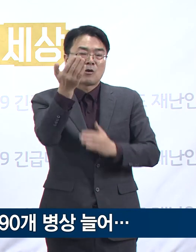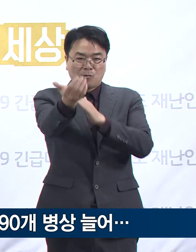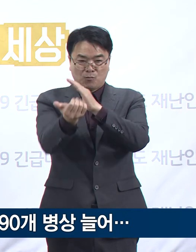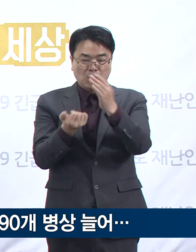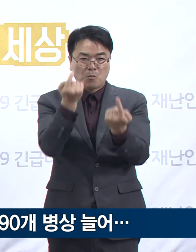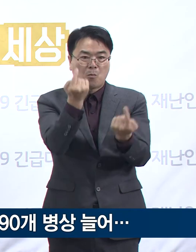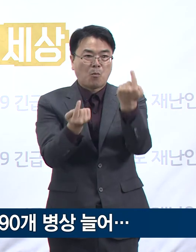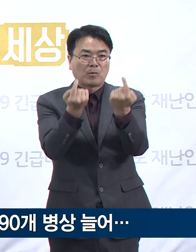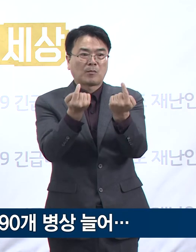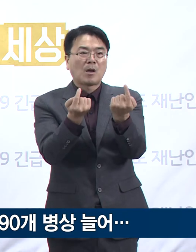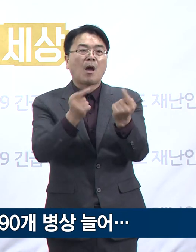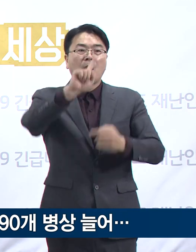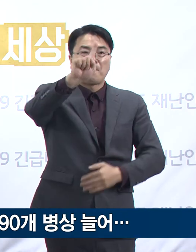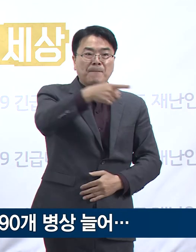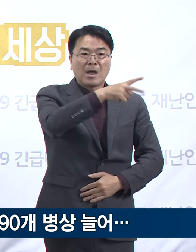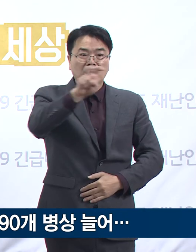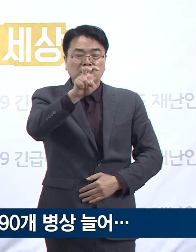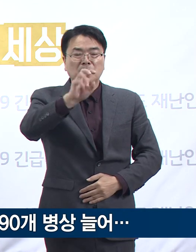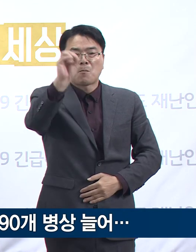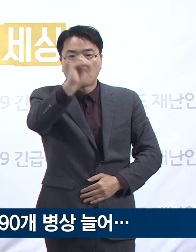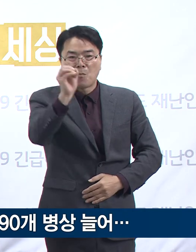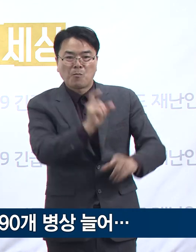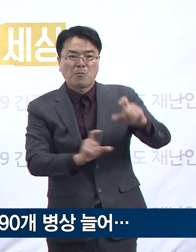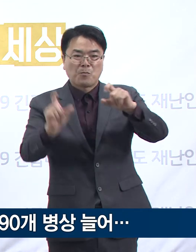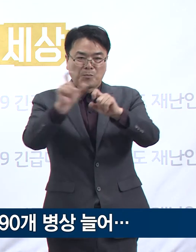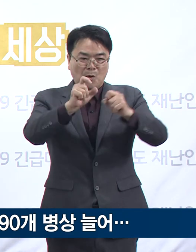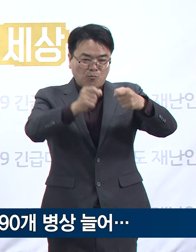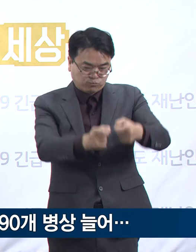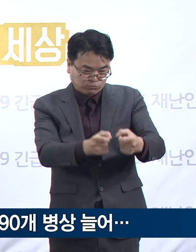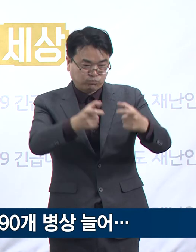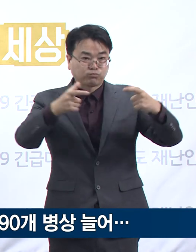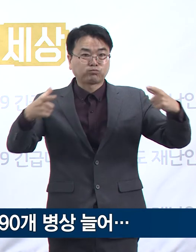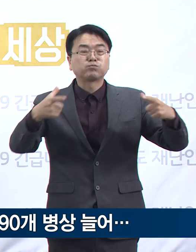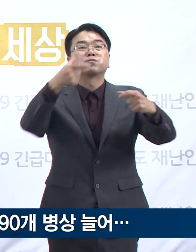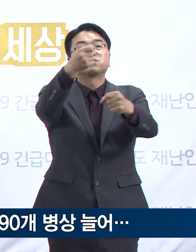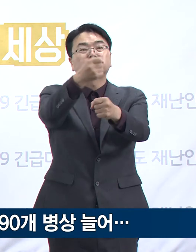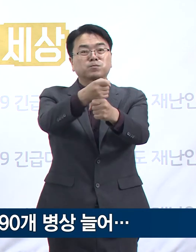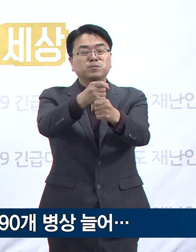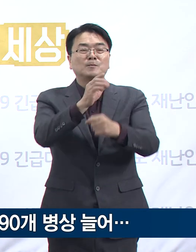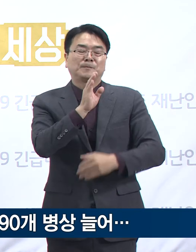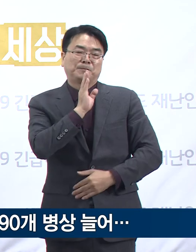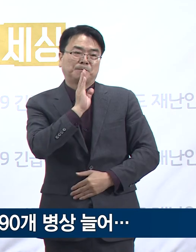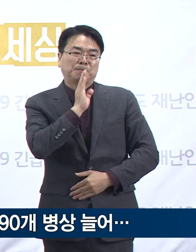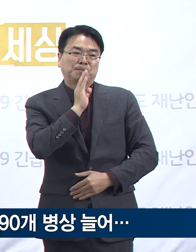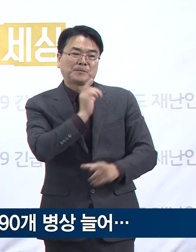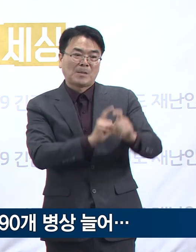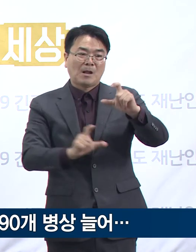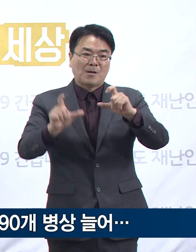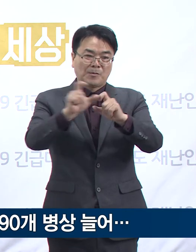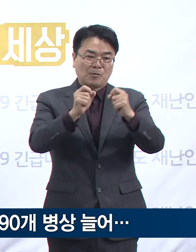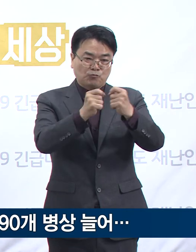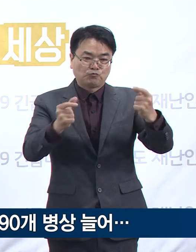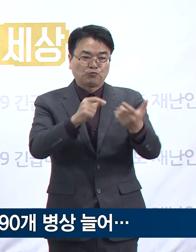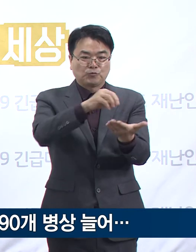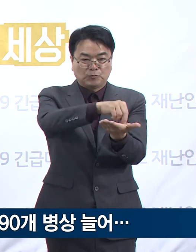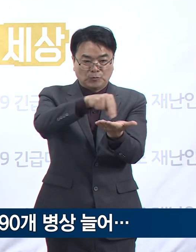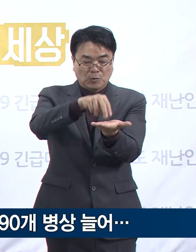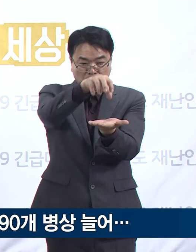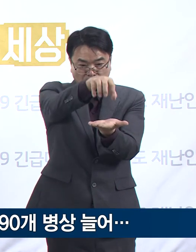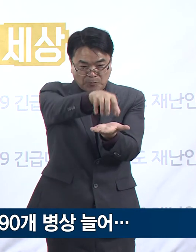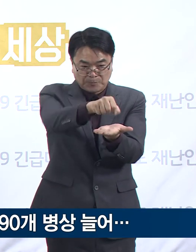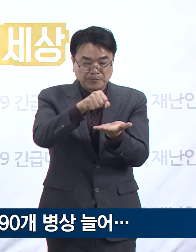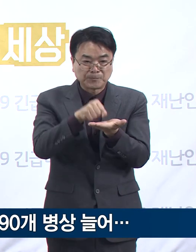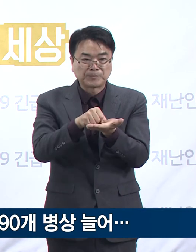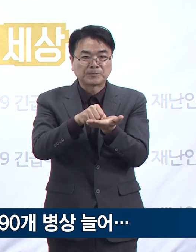120% 이상 확충되었습니다. 추가 확보된 중환자 병상에서 원활히 진료하기